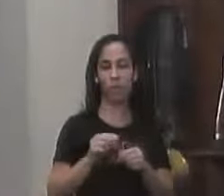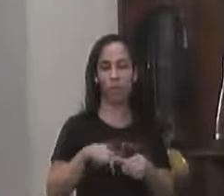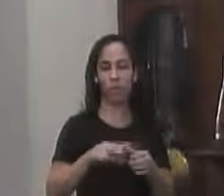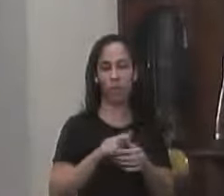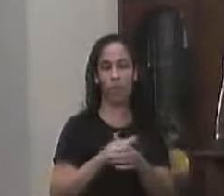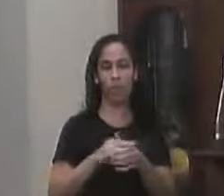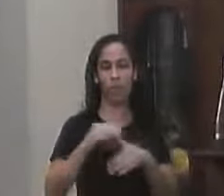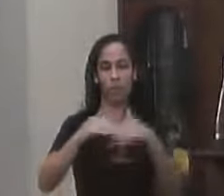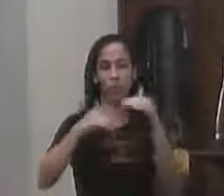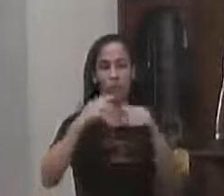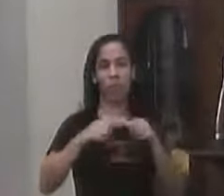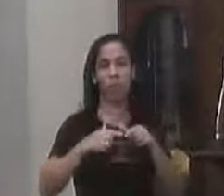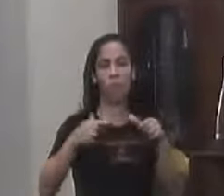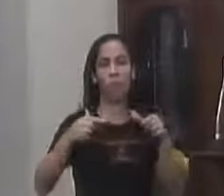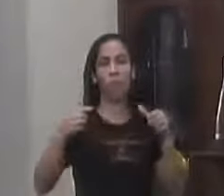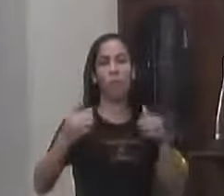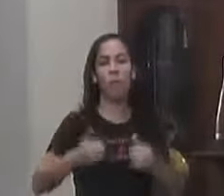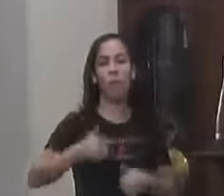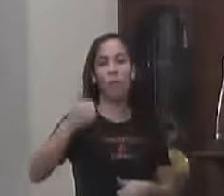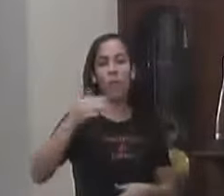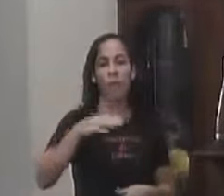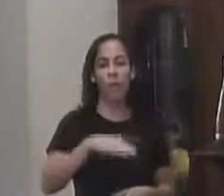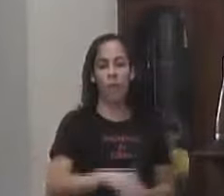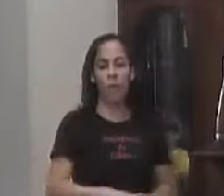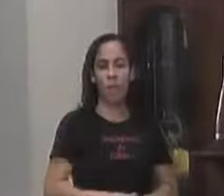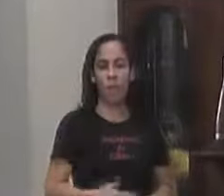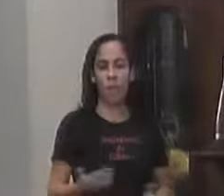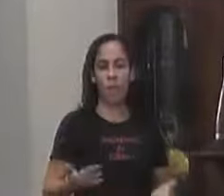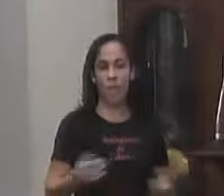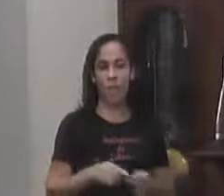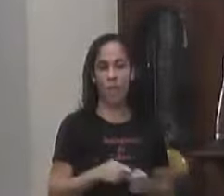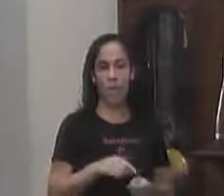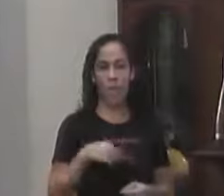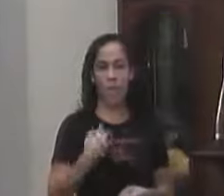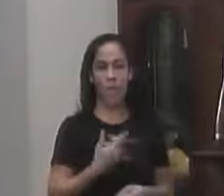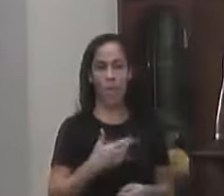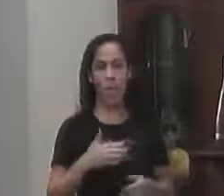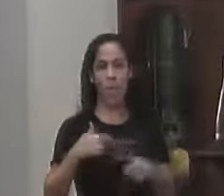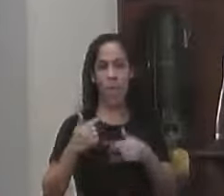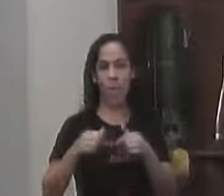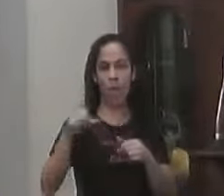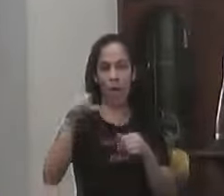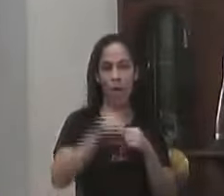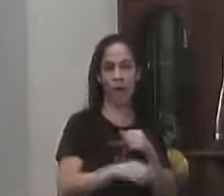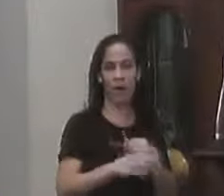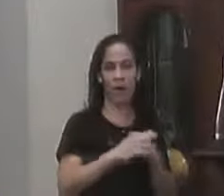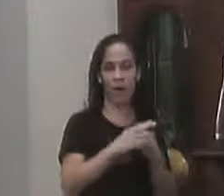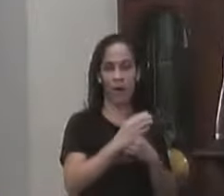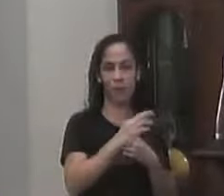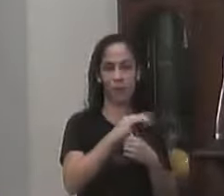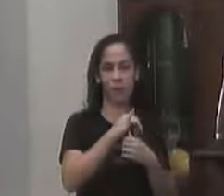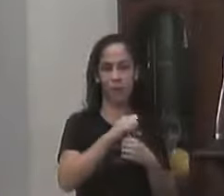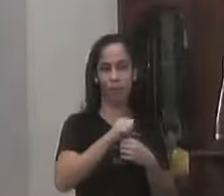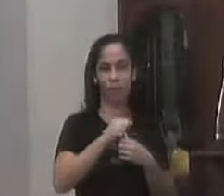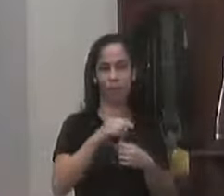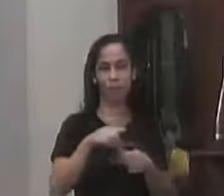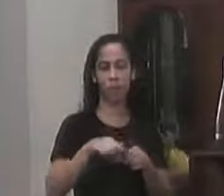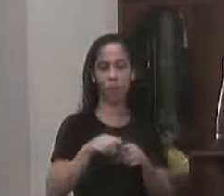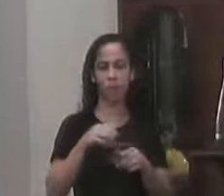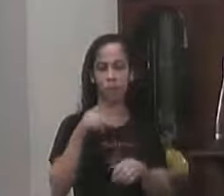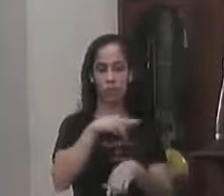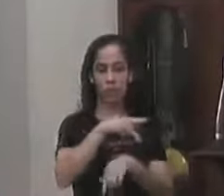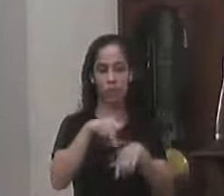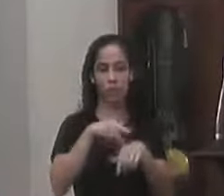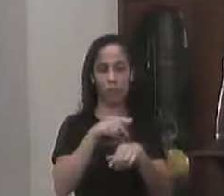se desenvolva Dentro de um cenário De sobriedade Ressaltando Que nós estamos Vindo da pior crise Na história do país Uma recessão